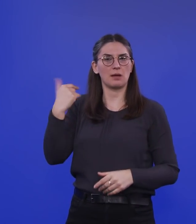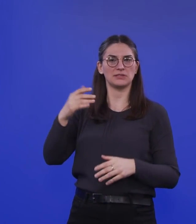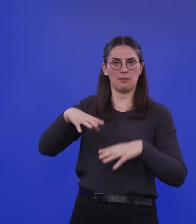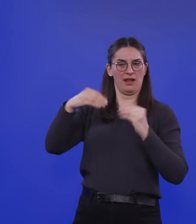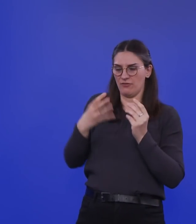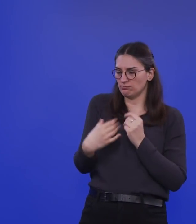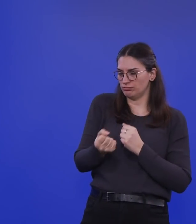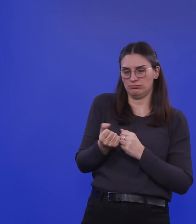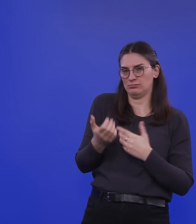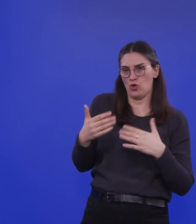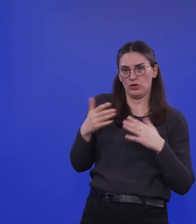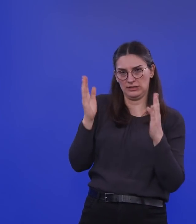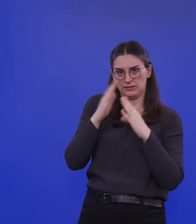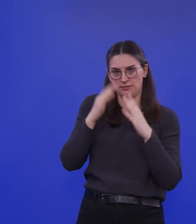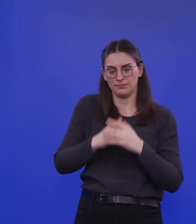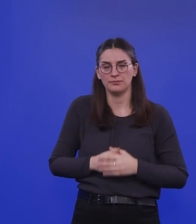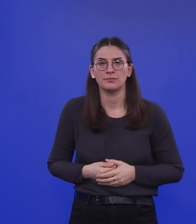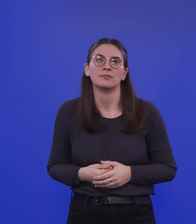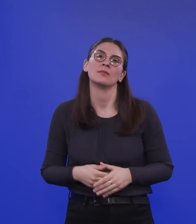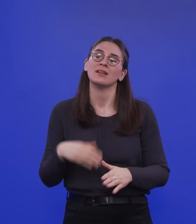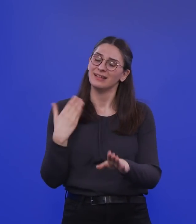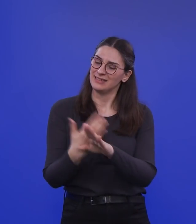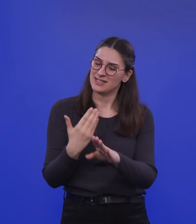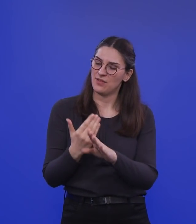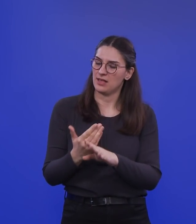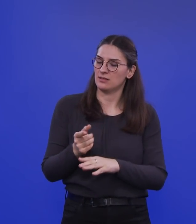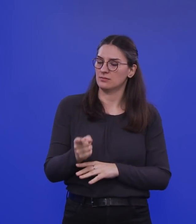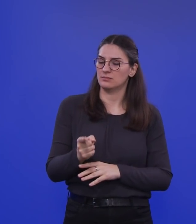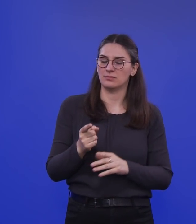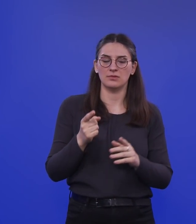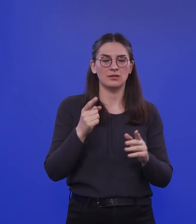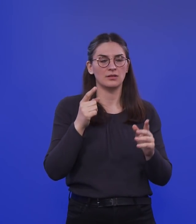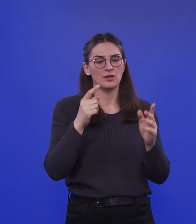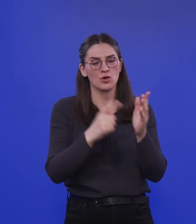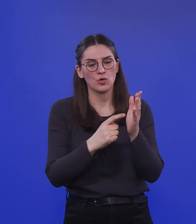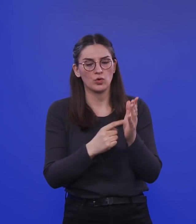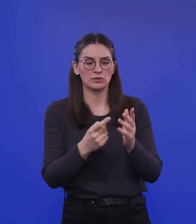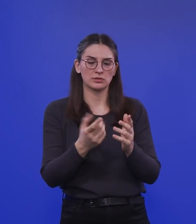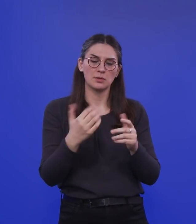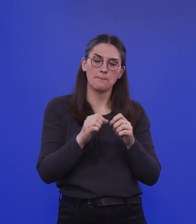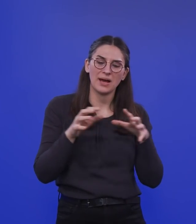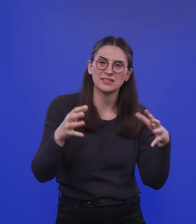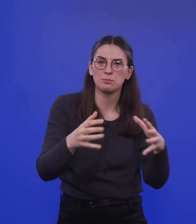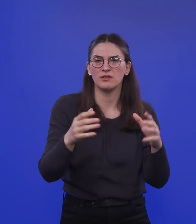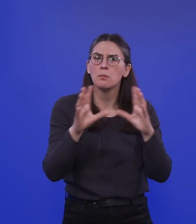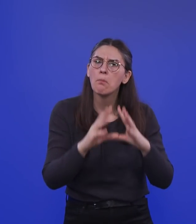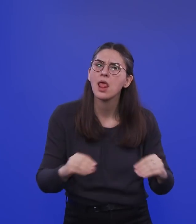konnte. Und dass das auch der Grund war, diese damalige Pandemie so mild ausfiel auf Populationsebene,